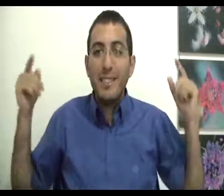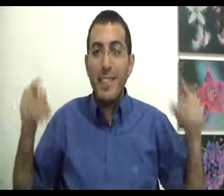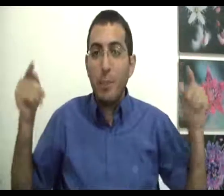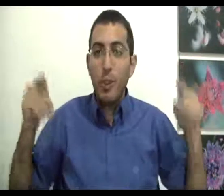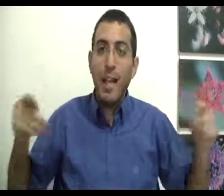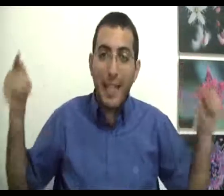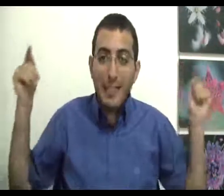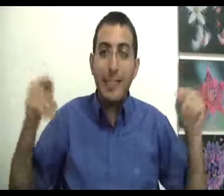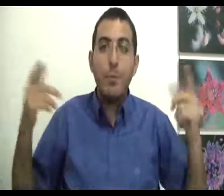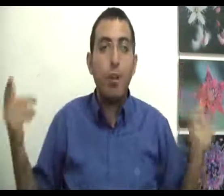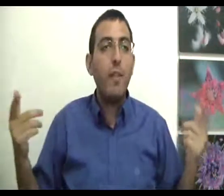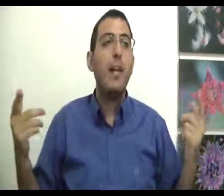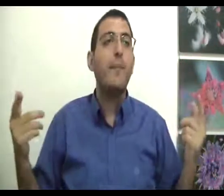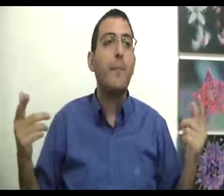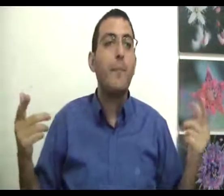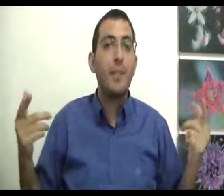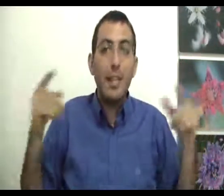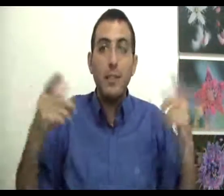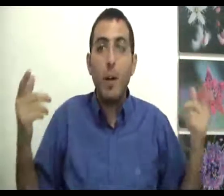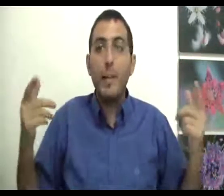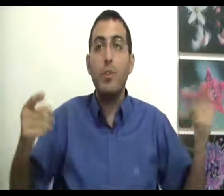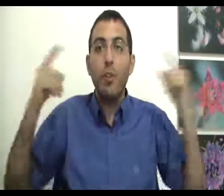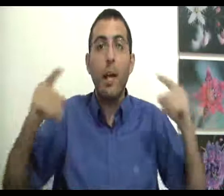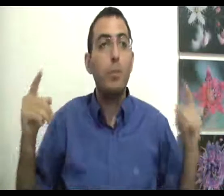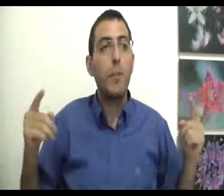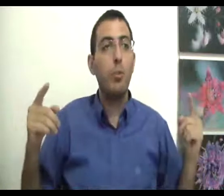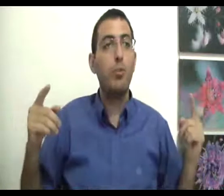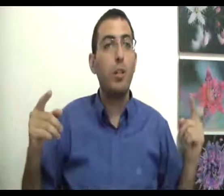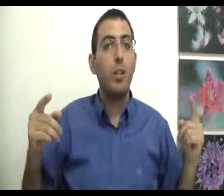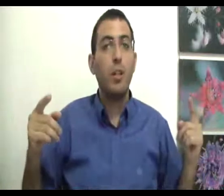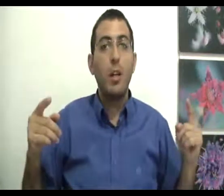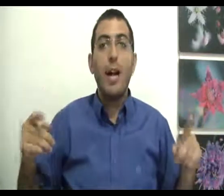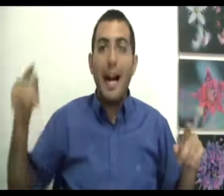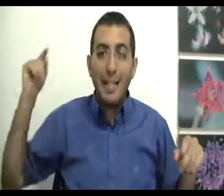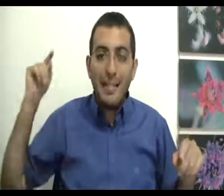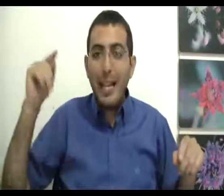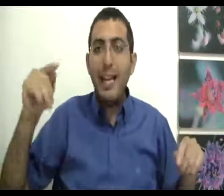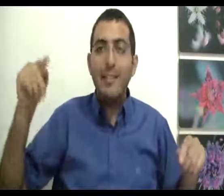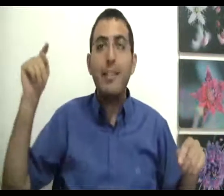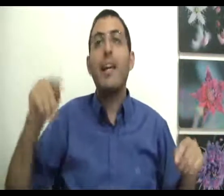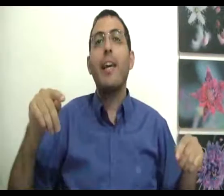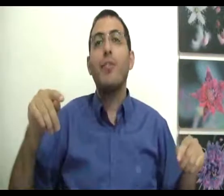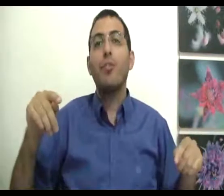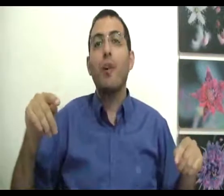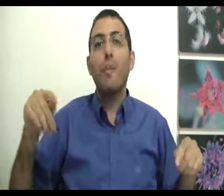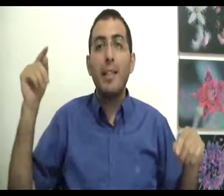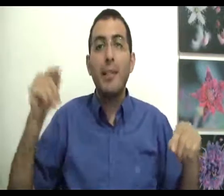זה עצמו שראה לך זה עצמו טוב לך זה עצמו האם זה טוב לך בשלמות על זה תתעקש בן אדם